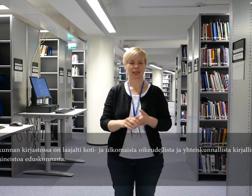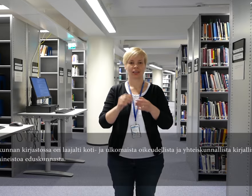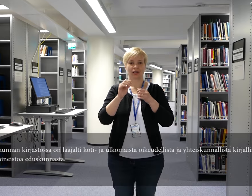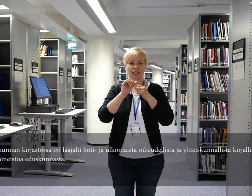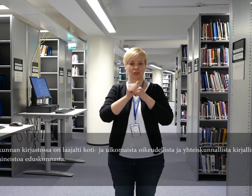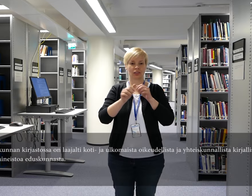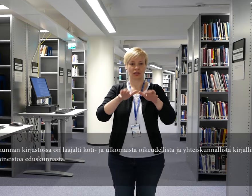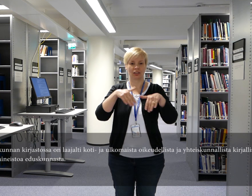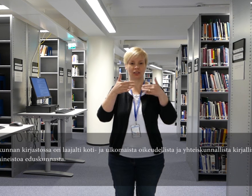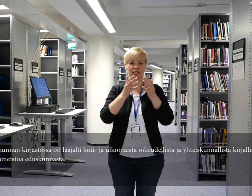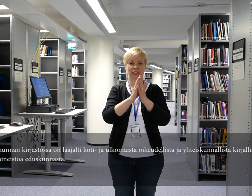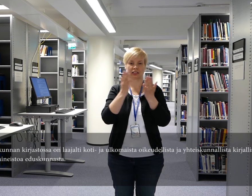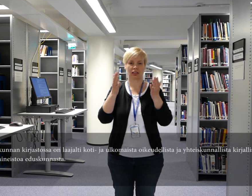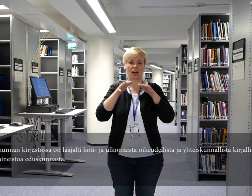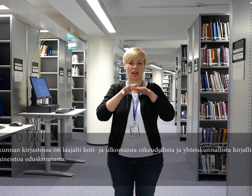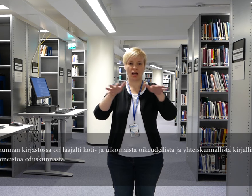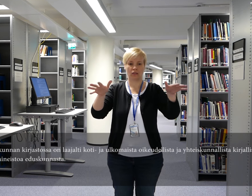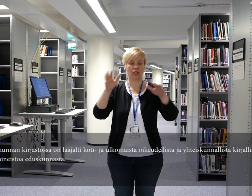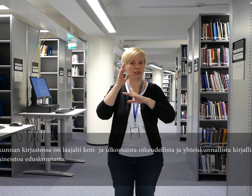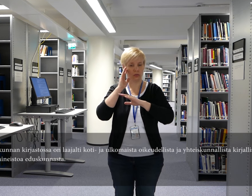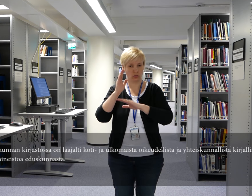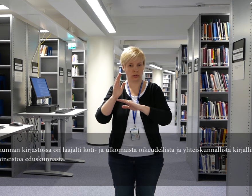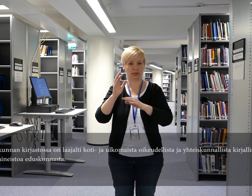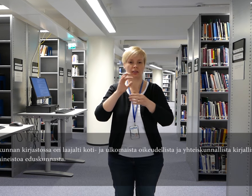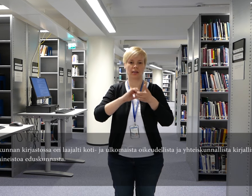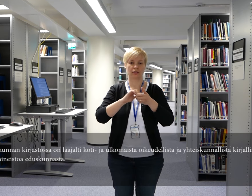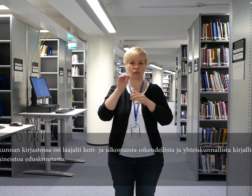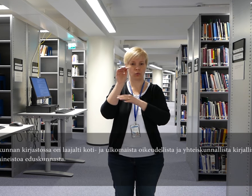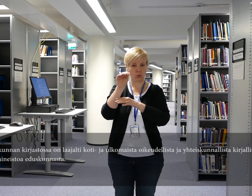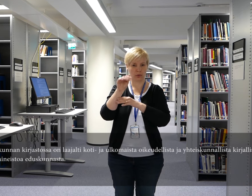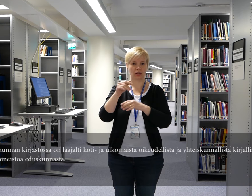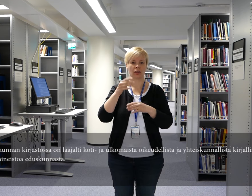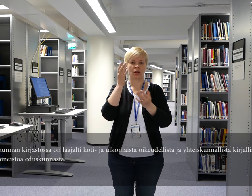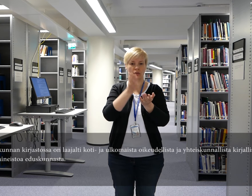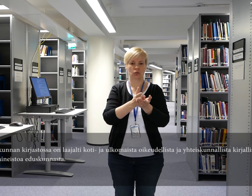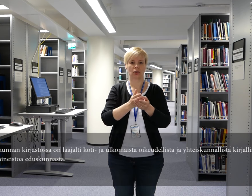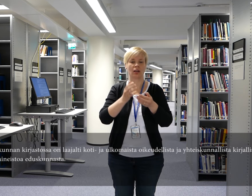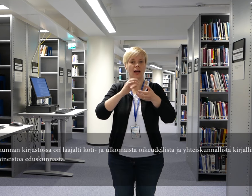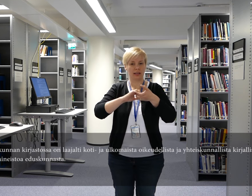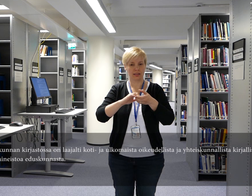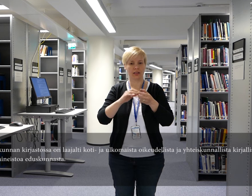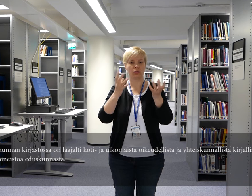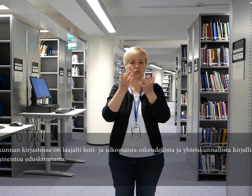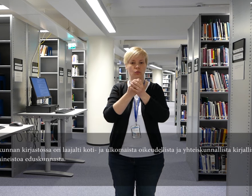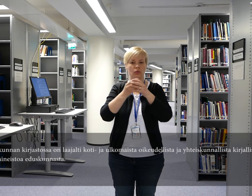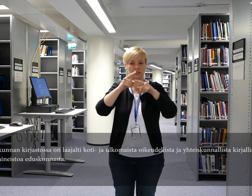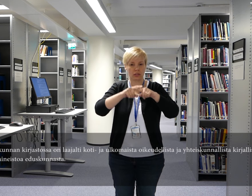Eduskunnan kirjastossa on laajalti koti- ja ulkomaista oikeudellista ja yhteiskunnallista kirjallisuutta sekä